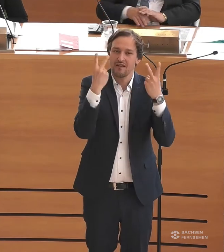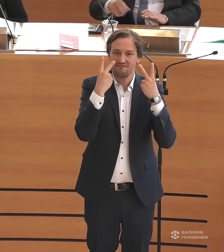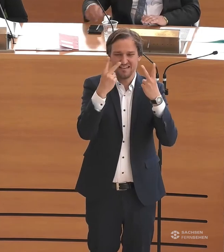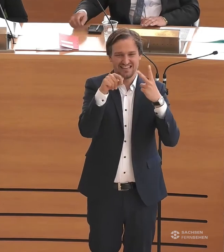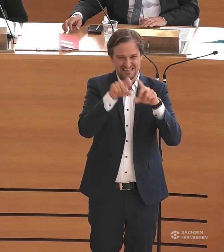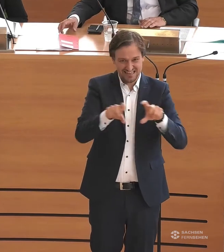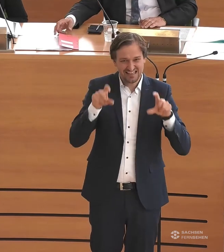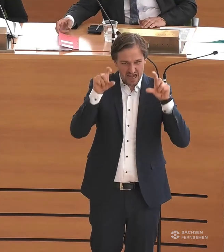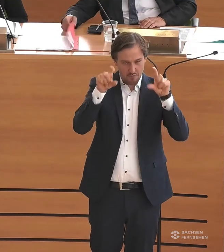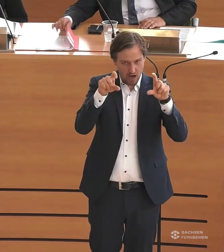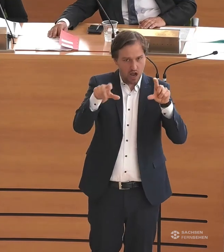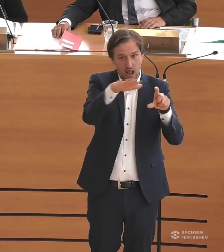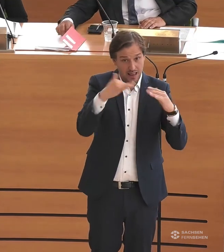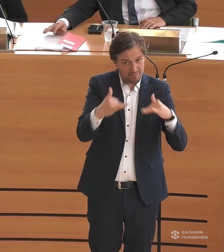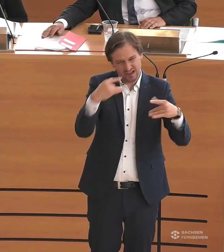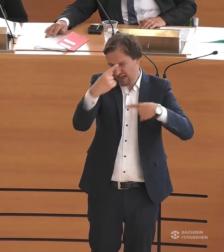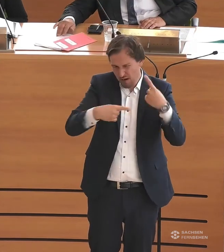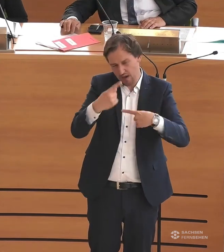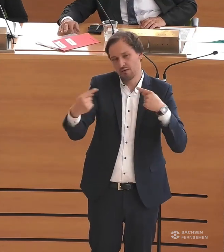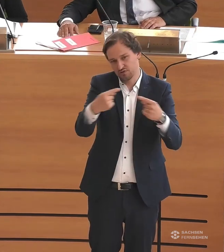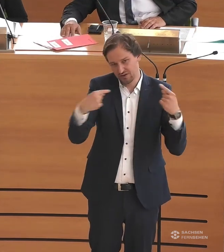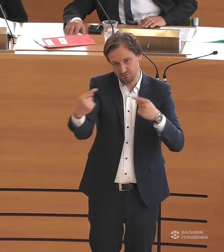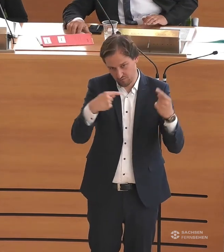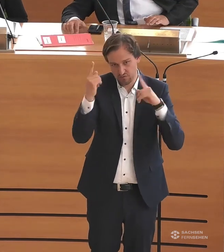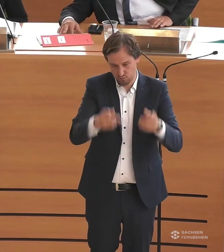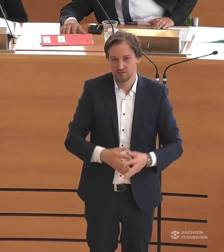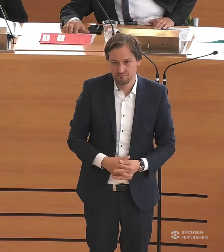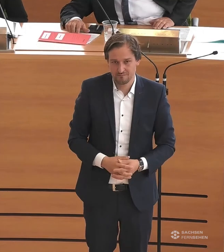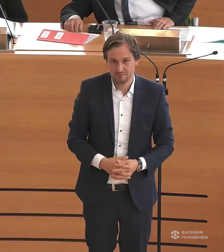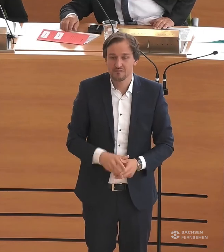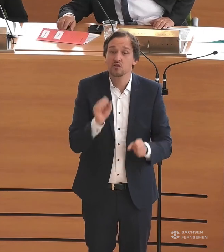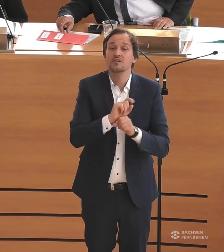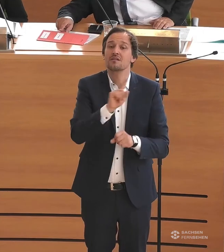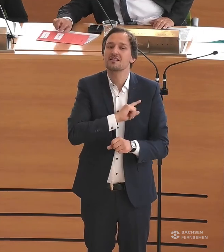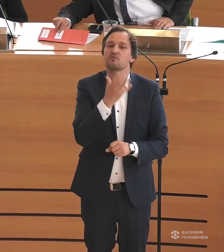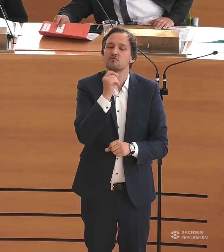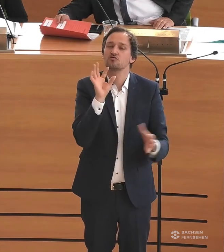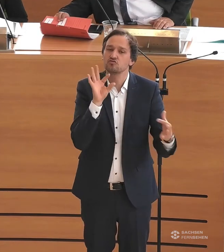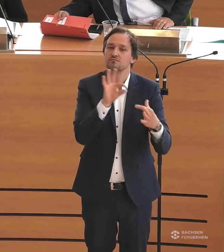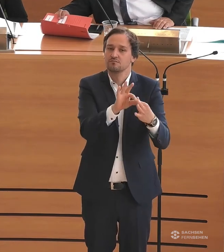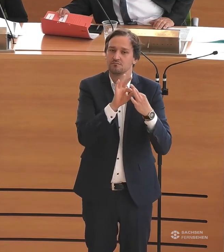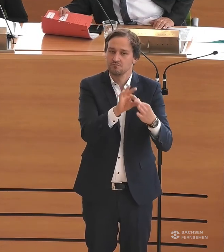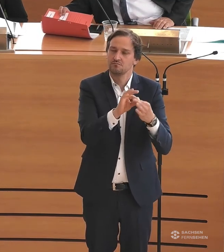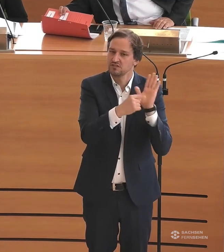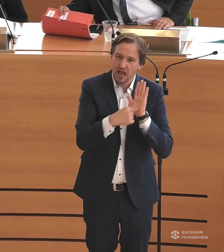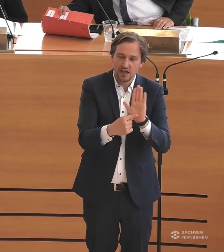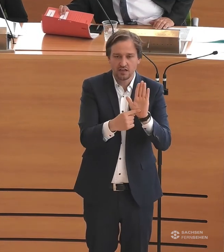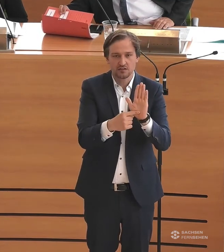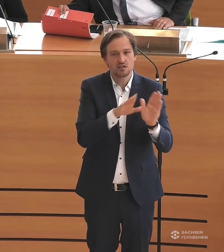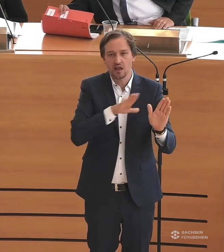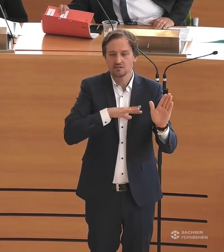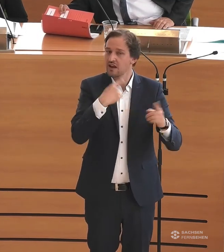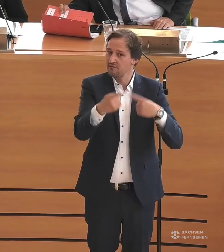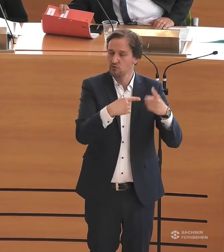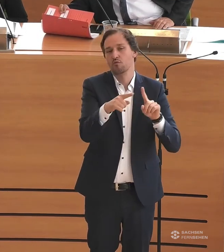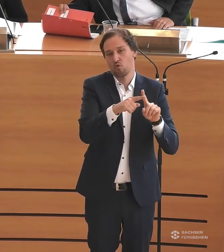dieses Thema in dieser aktuellen Debatte besprechen. Trotzdem will ich noch einmal darauf hinweisen, dass die Entwicklungen in Sachsen durchaus positiv sind. Ich